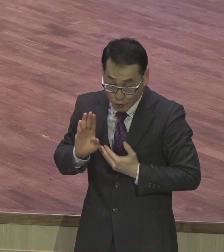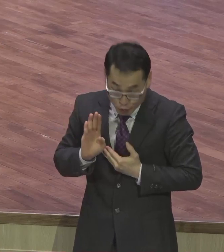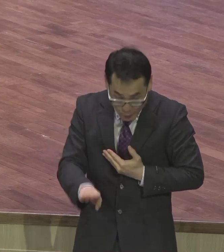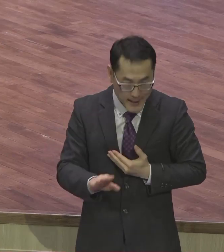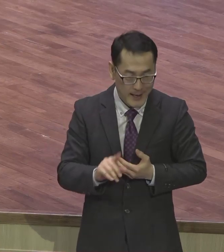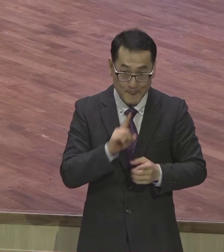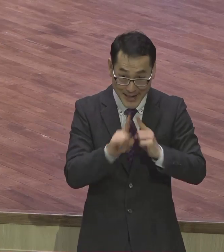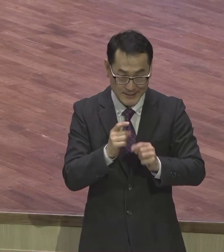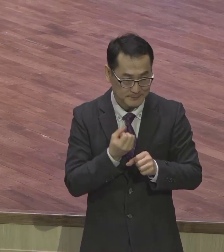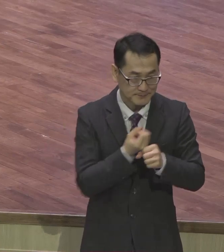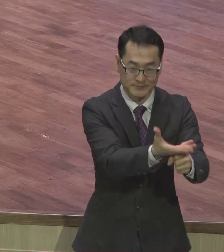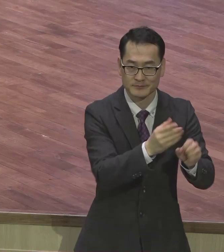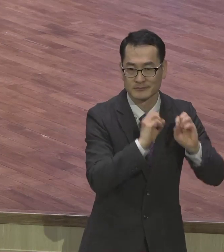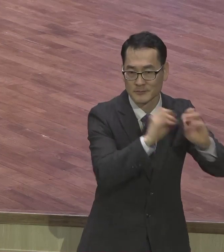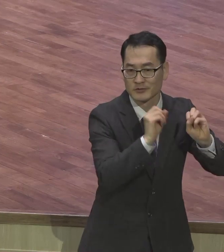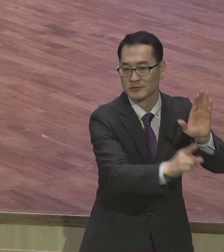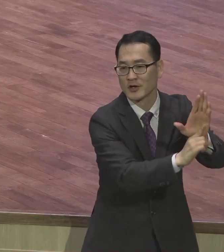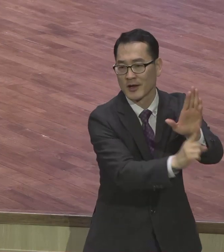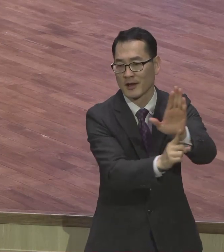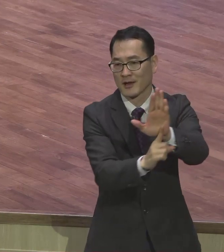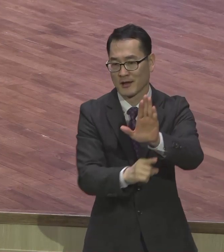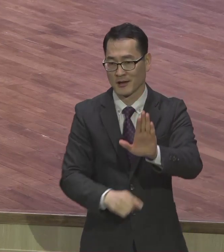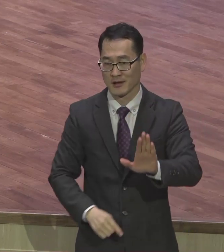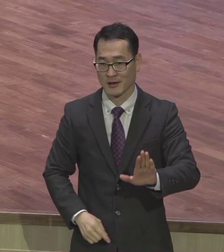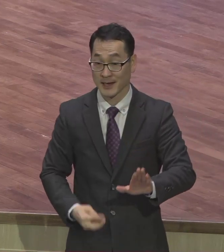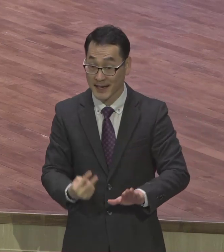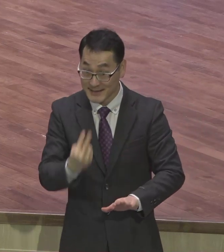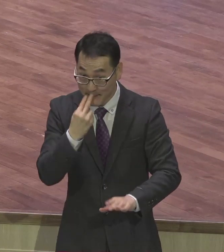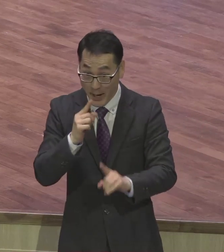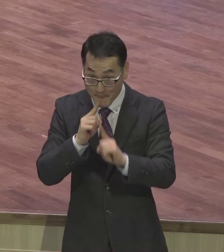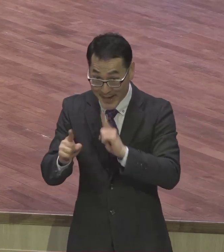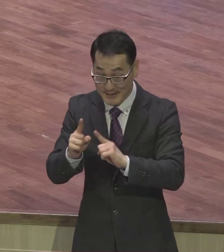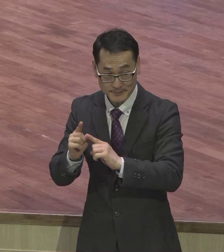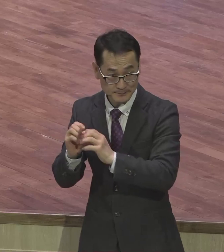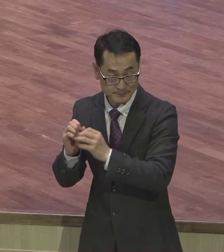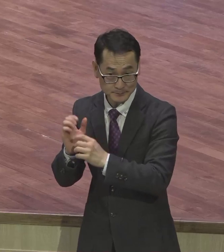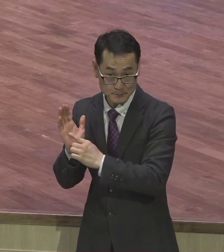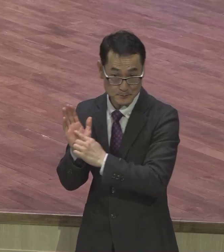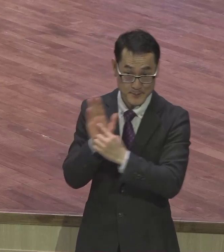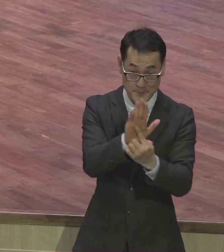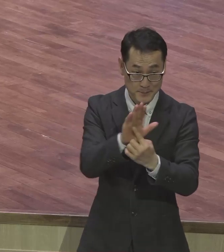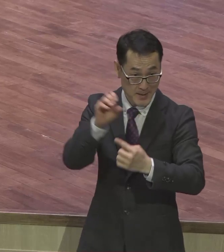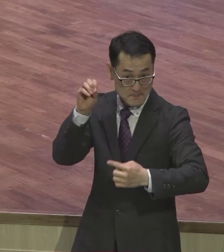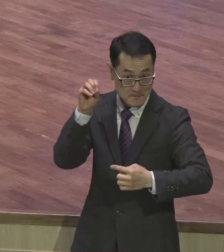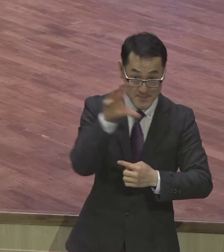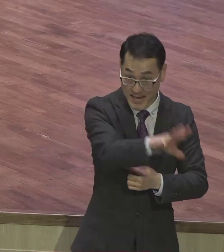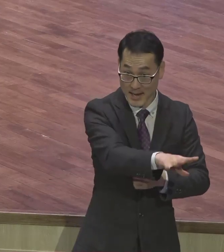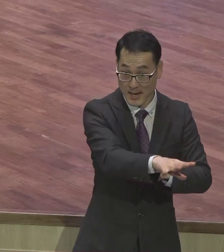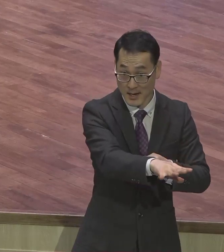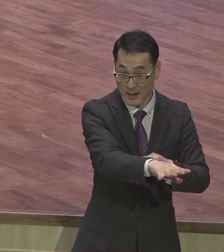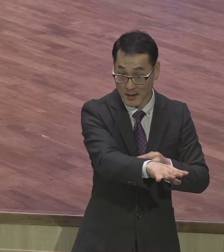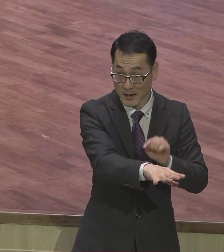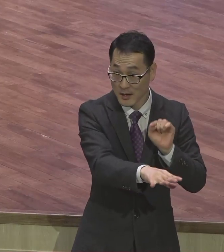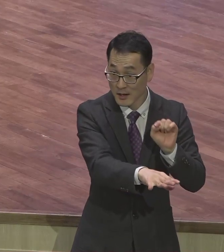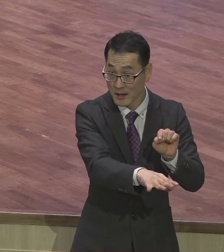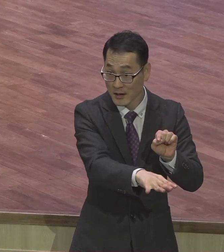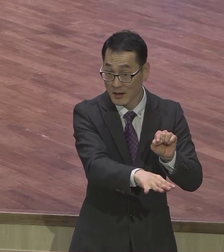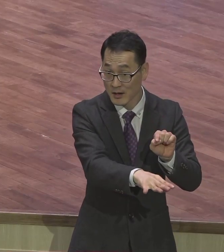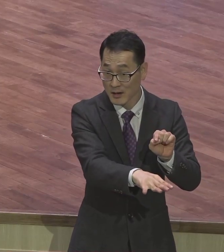살아야 된다. 생명을 생명의 말씀을 밝힌다. 생명의 말씀을 밝혀. 그게 무슨 말이냐?